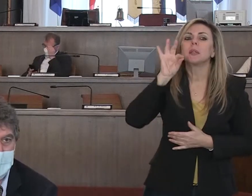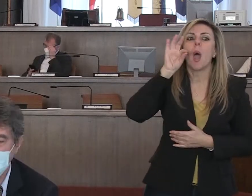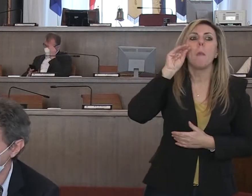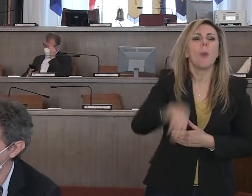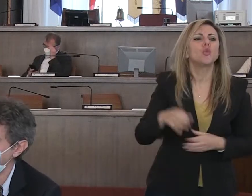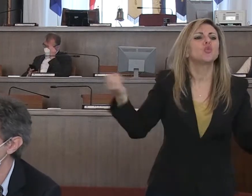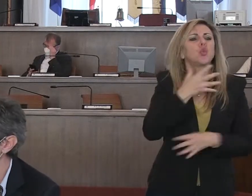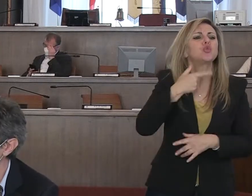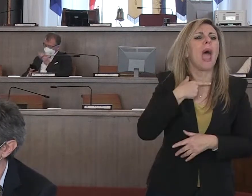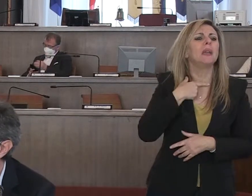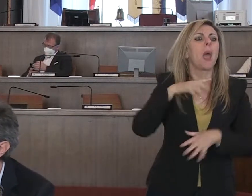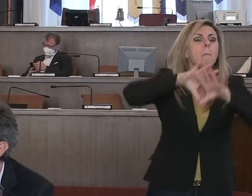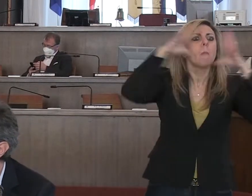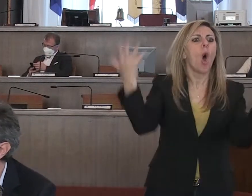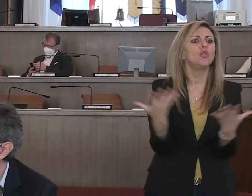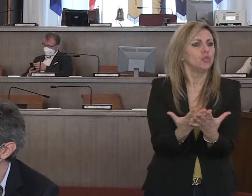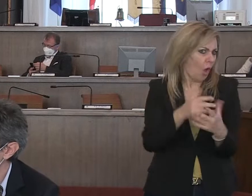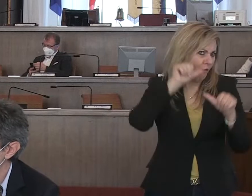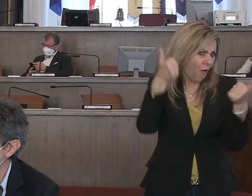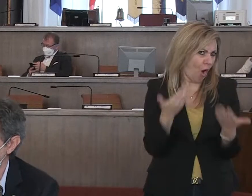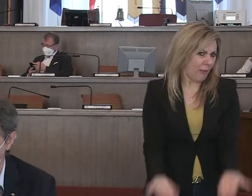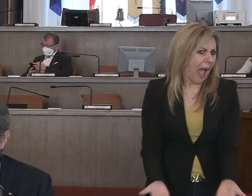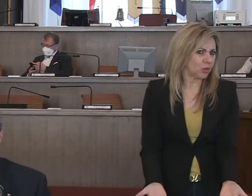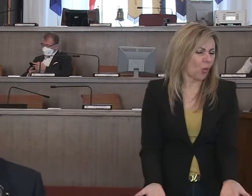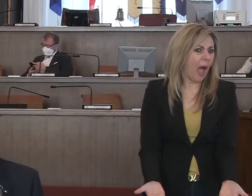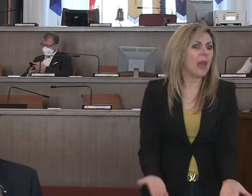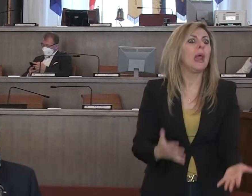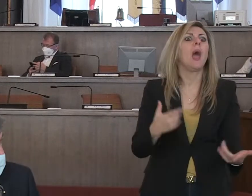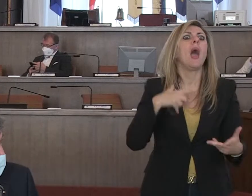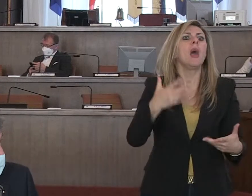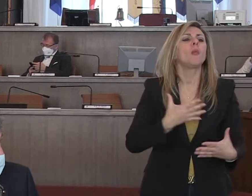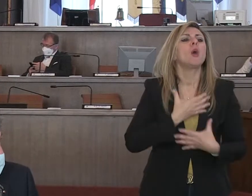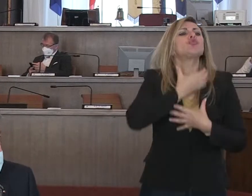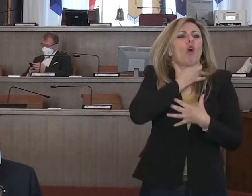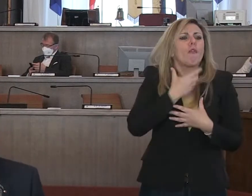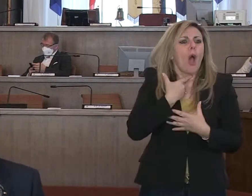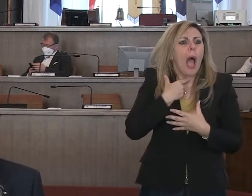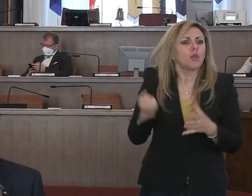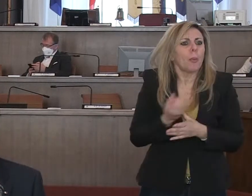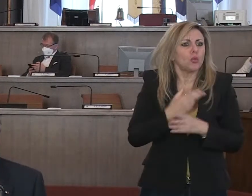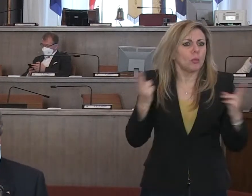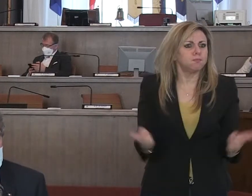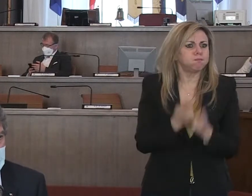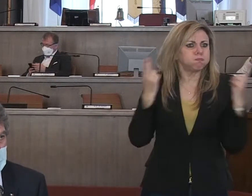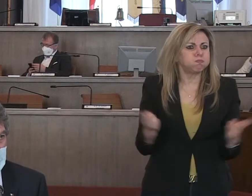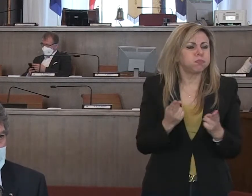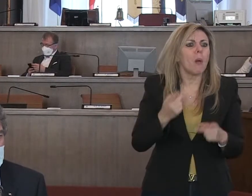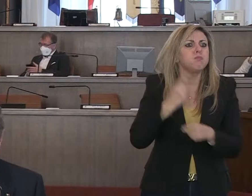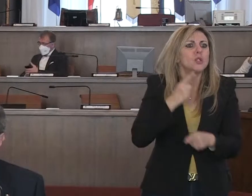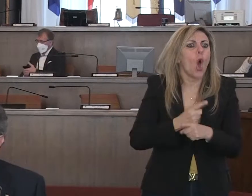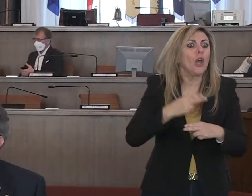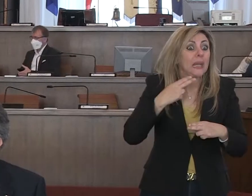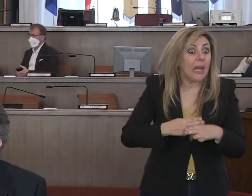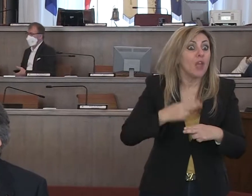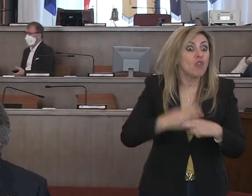dramma o se il mondo intero va in affanno noi non siamo in grado di rifornire dello stretto essenziale,